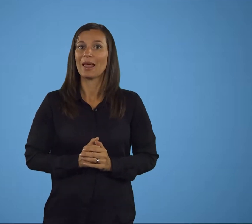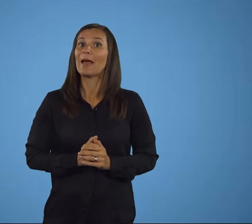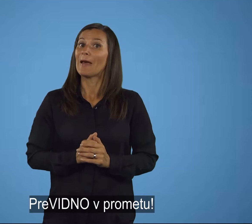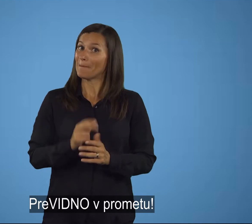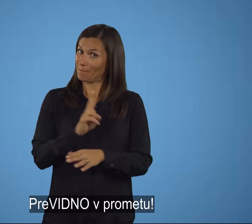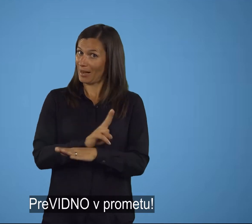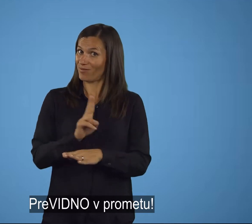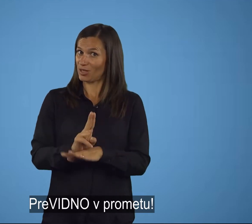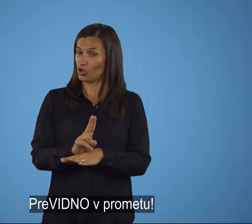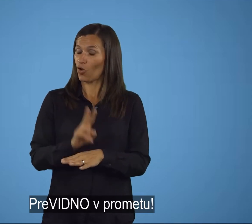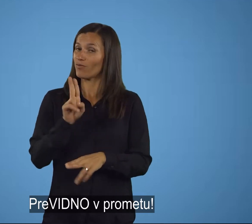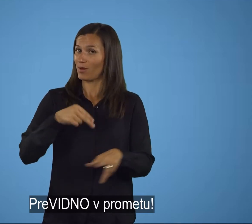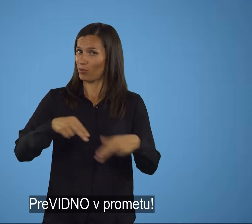Previdno v prometu.